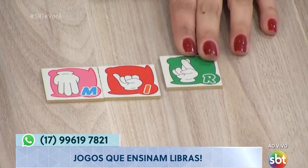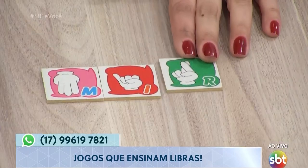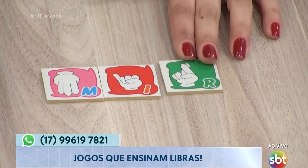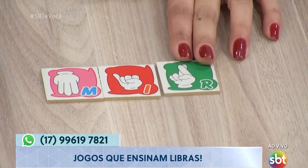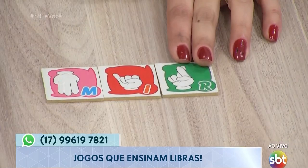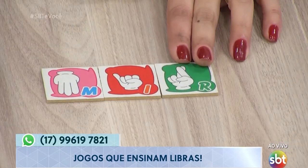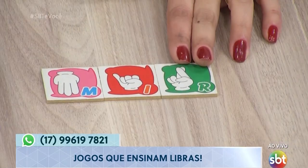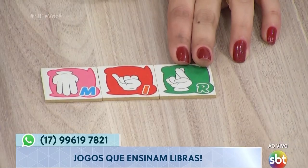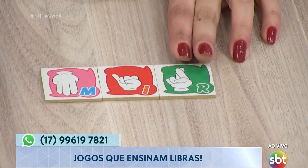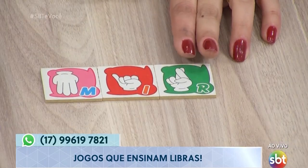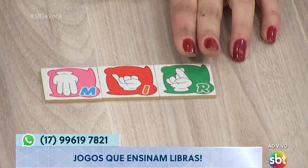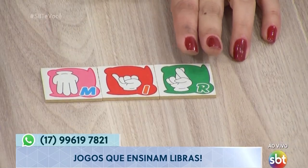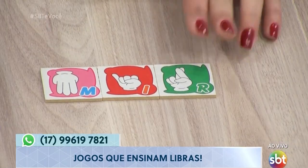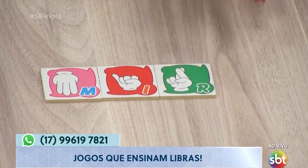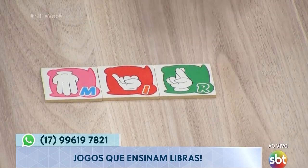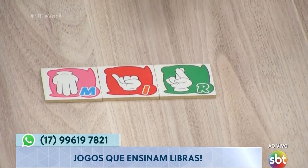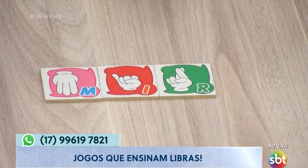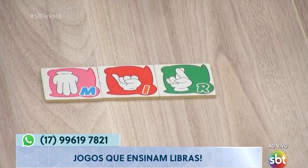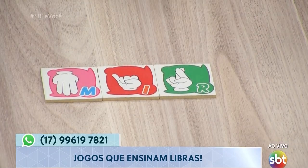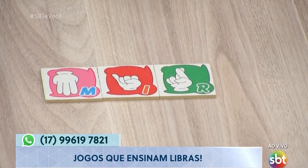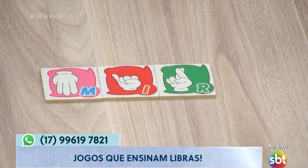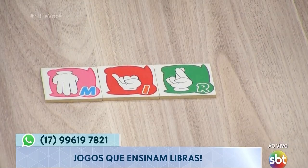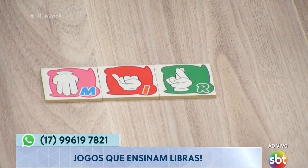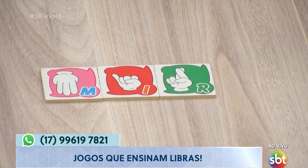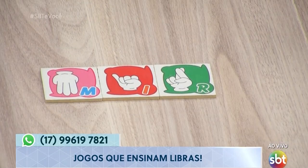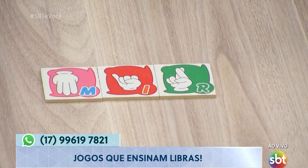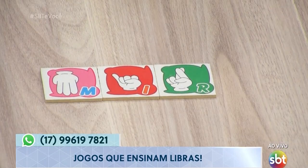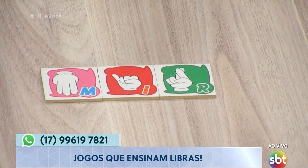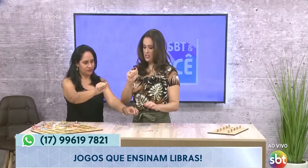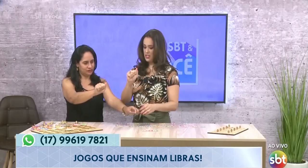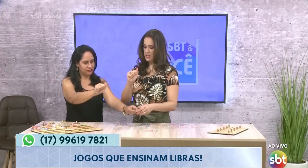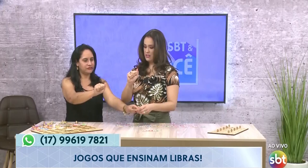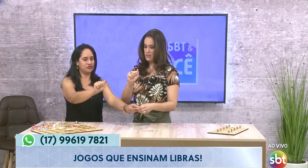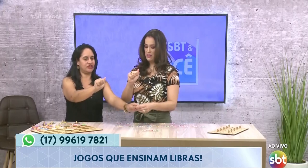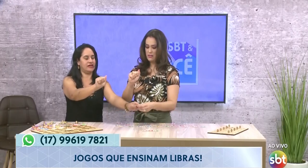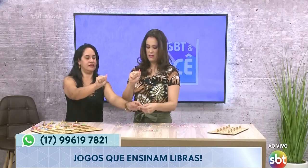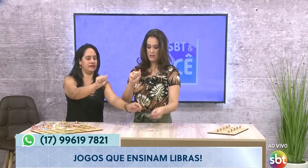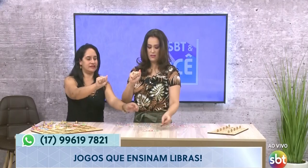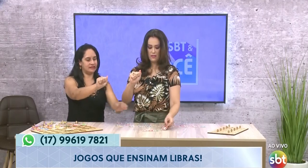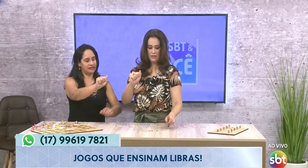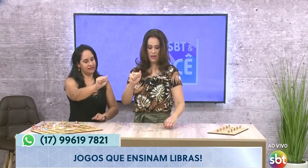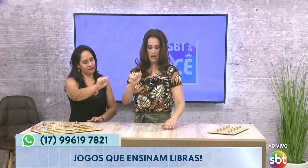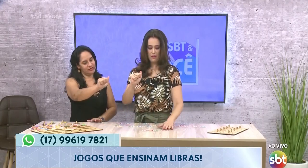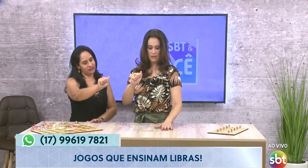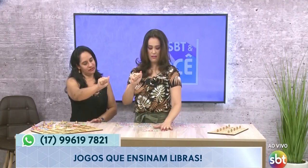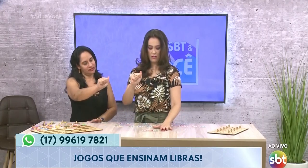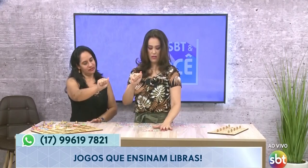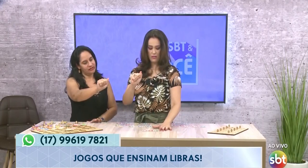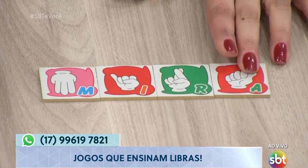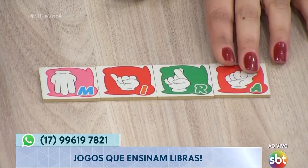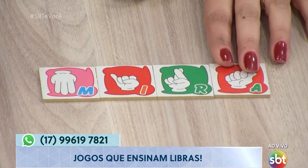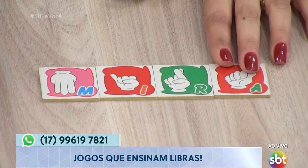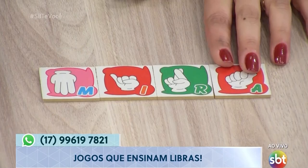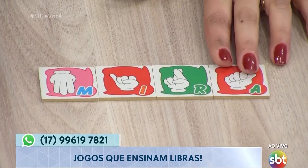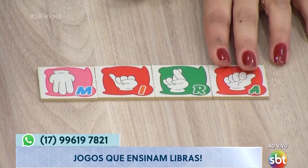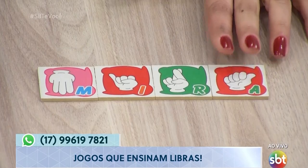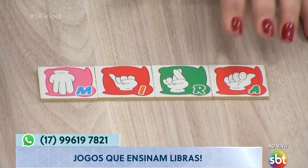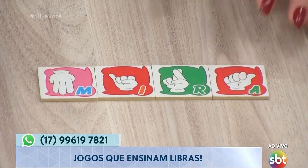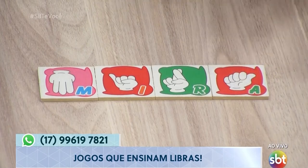O R. E a letra A. E a letra A. Fechadinha. Fechada. Exatamente. Agora eu vou tentar linkar todas elas.